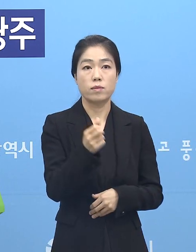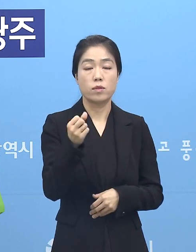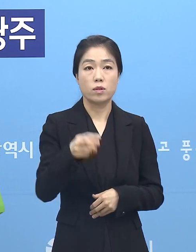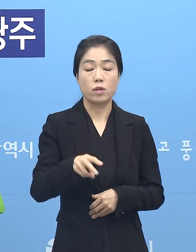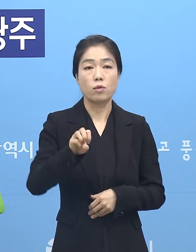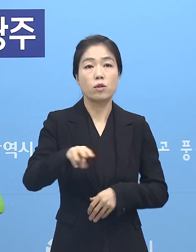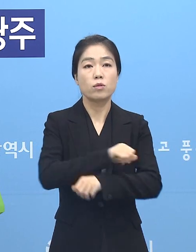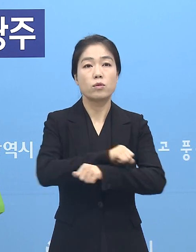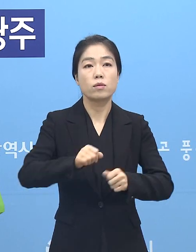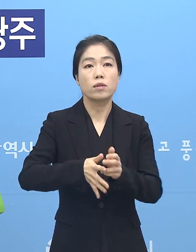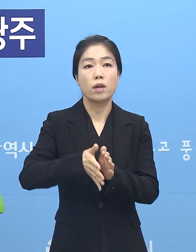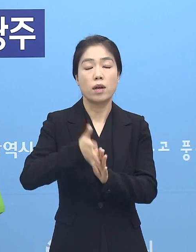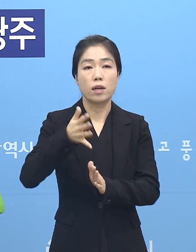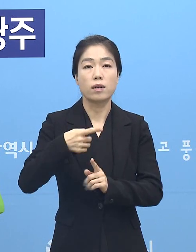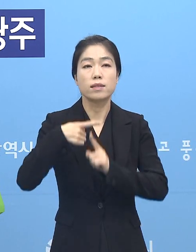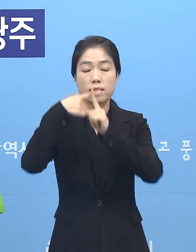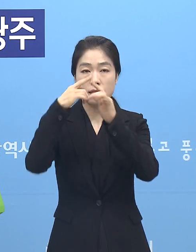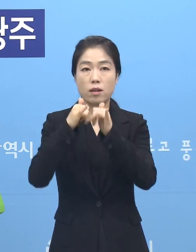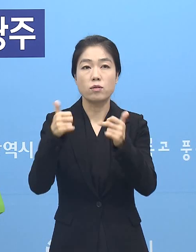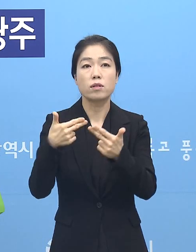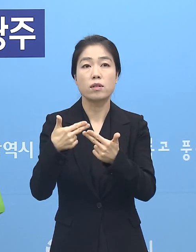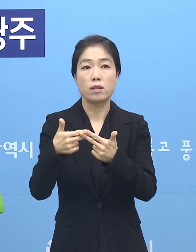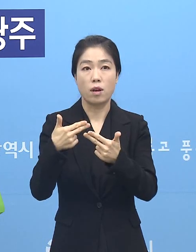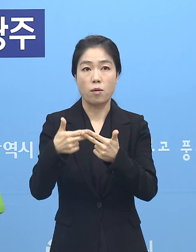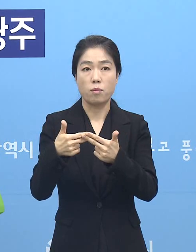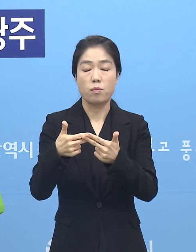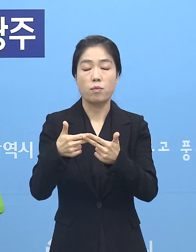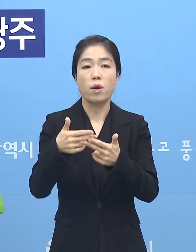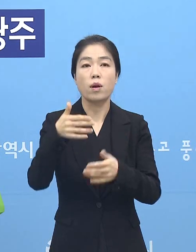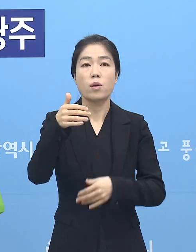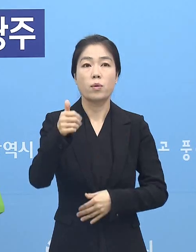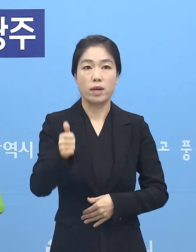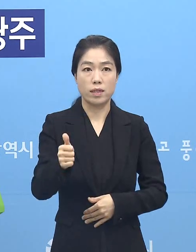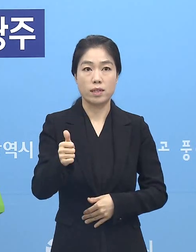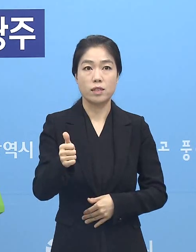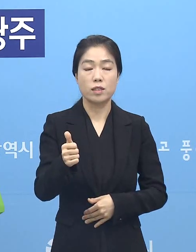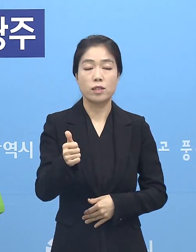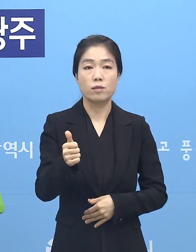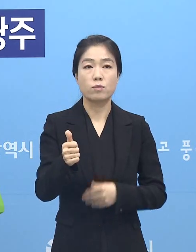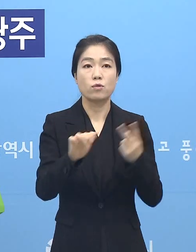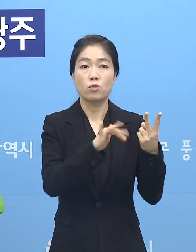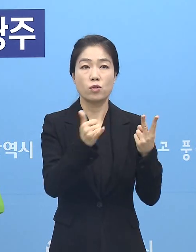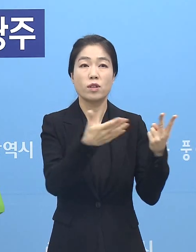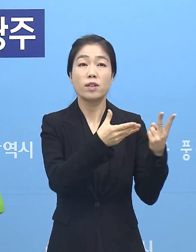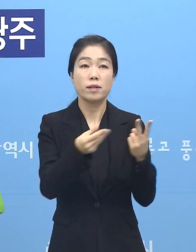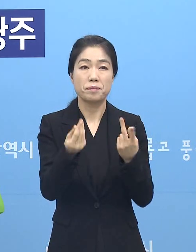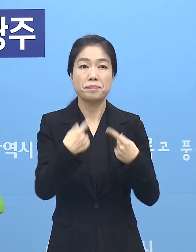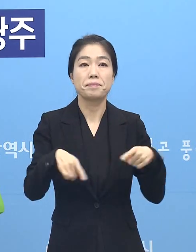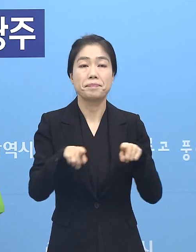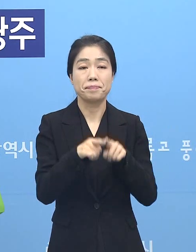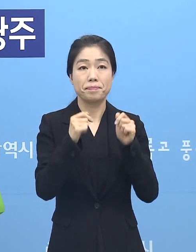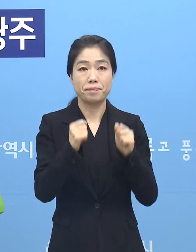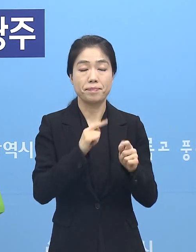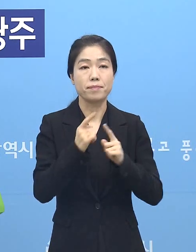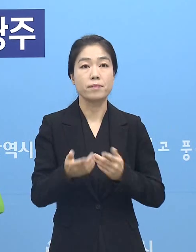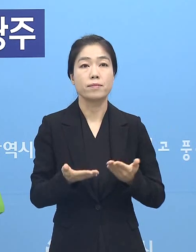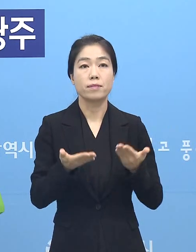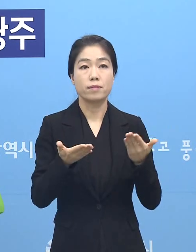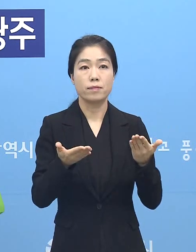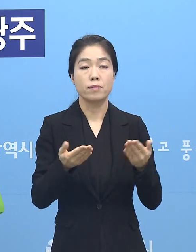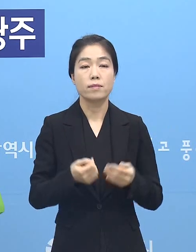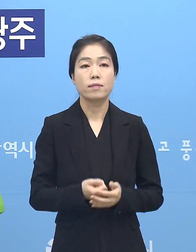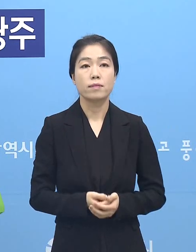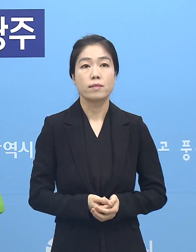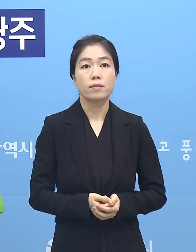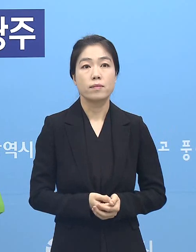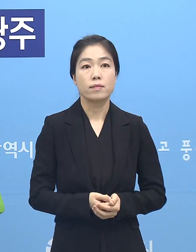강주광역시 간호사협회 김숙정 회장님께서 함께 해주셨다는 말씀을 드립니다.